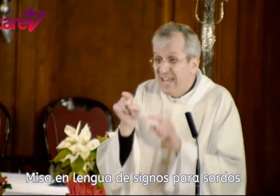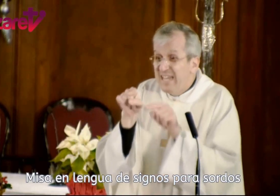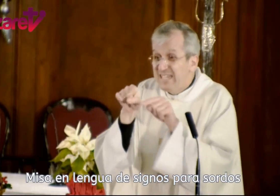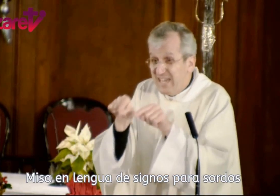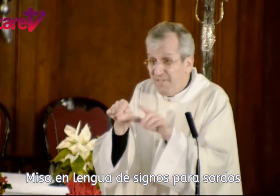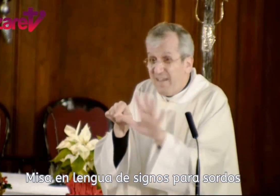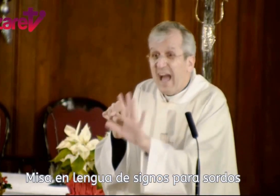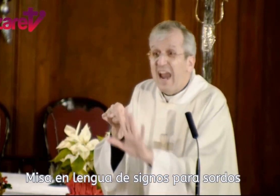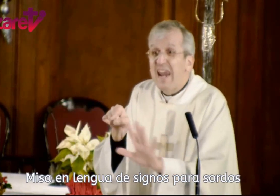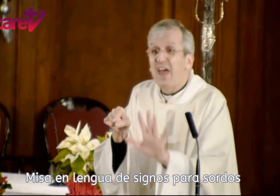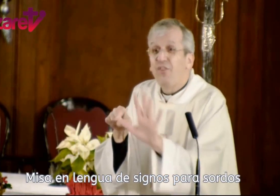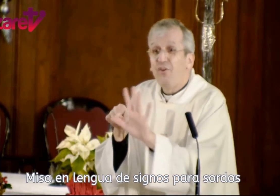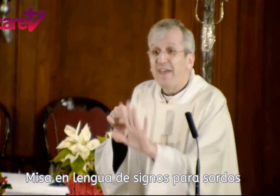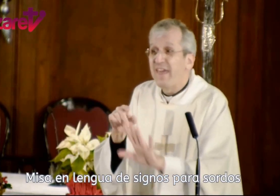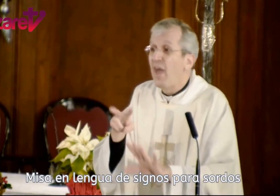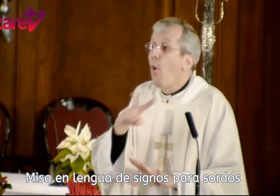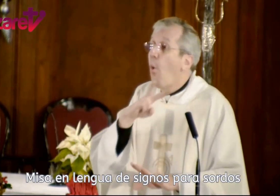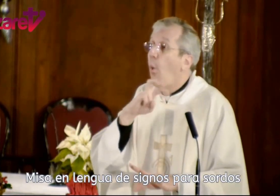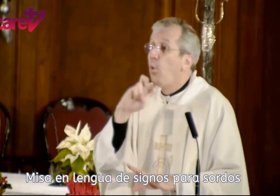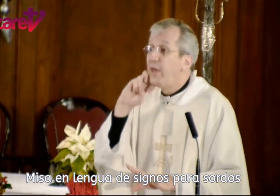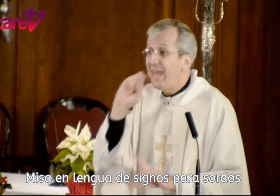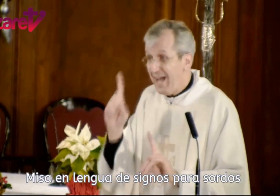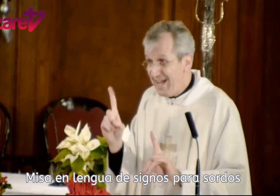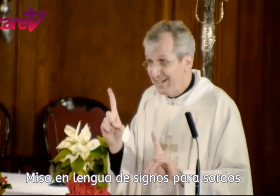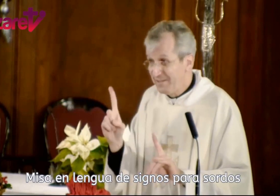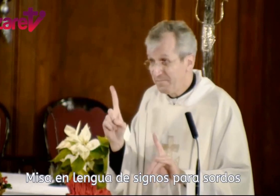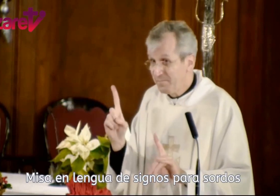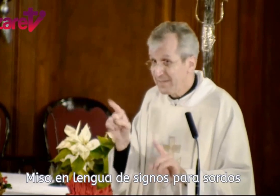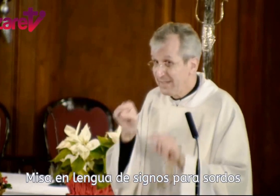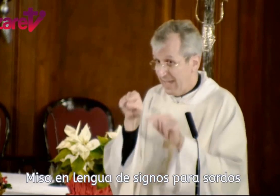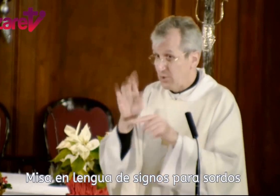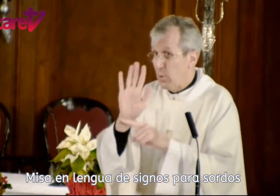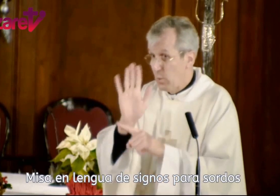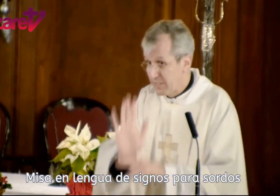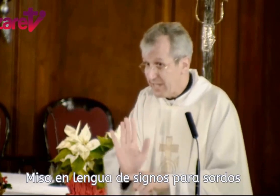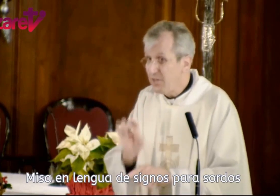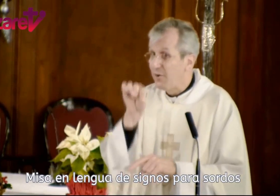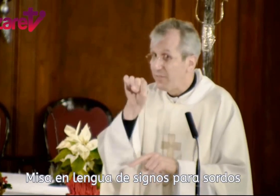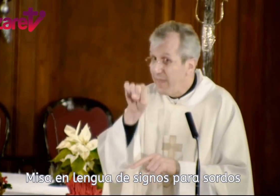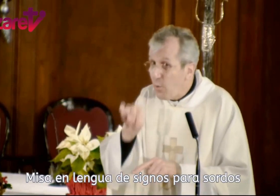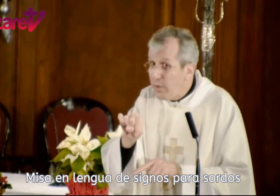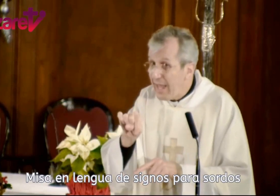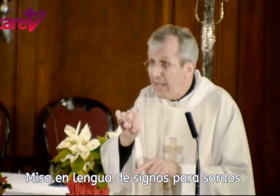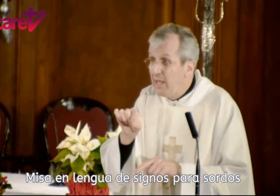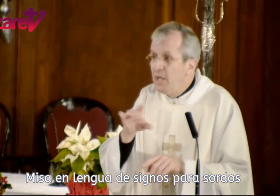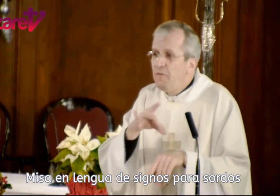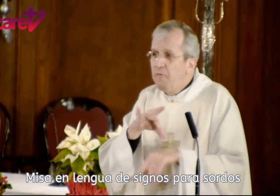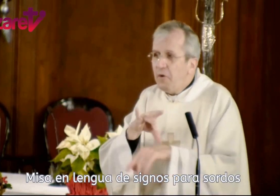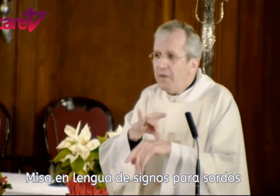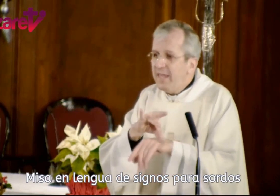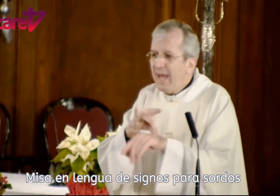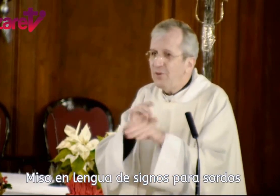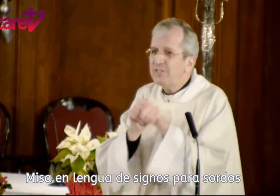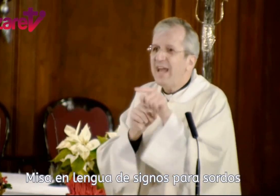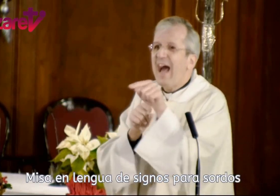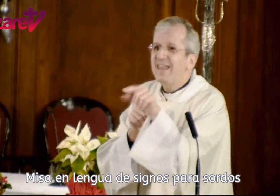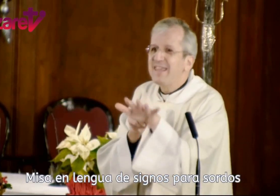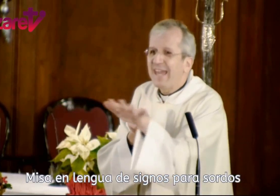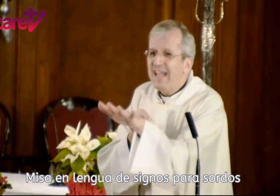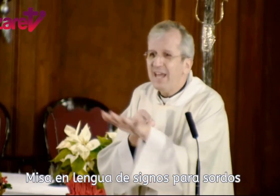significa la zona de Judea, es un signo de Judea, fueron guiados hacia aquella